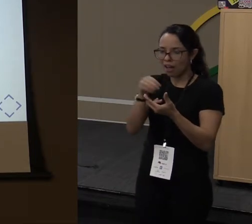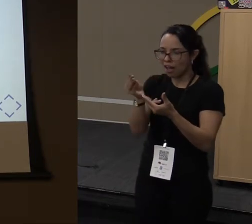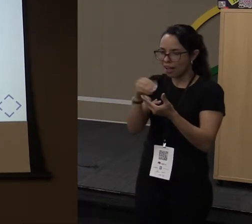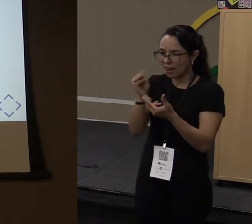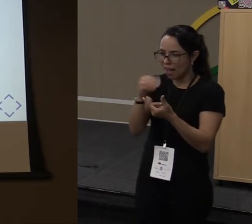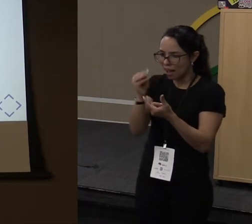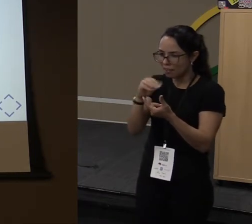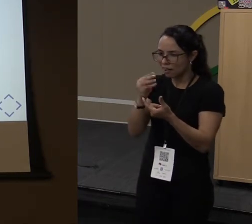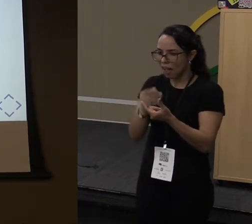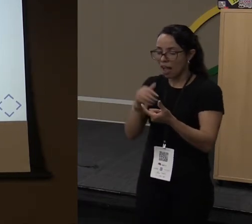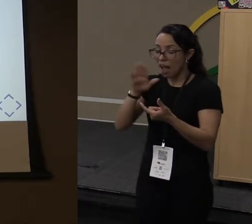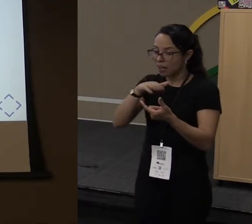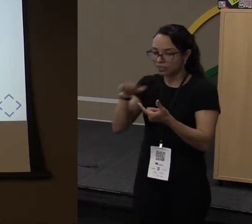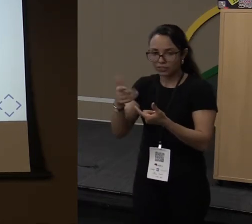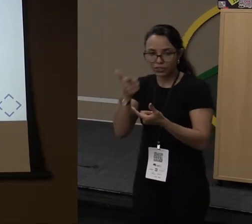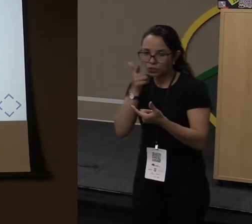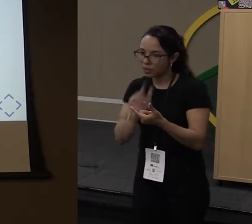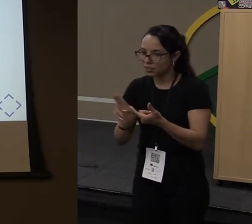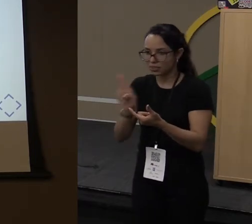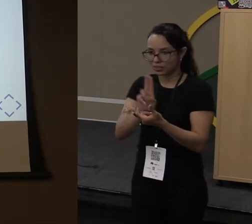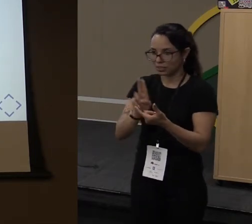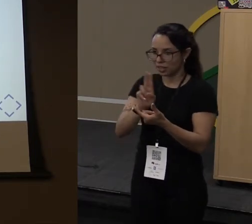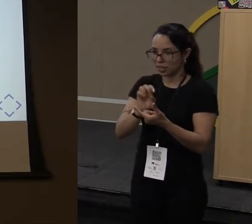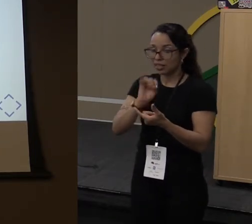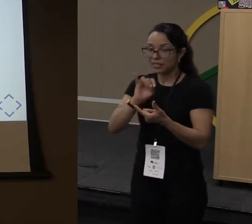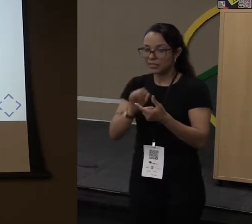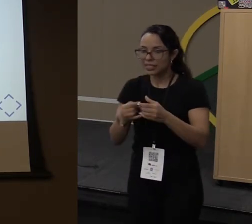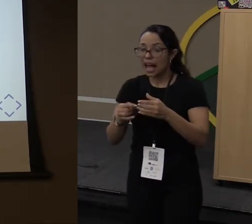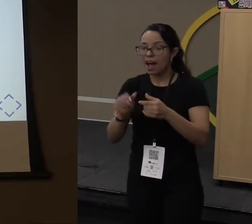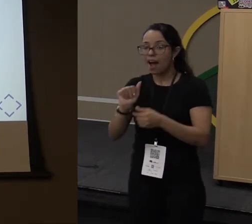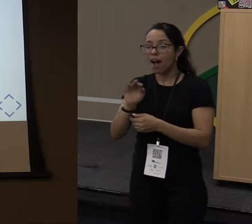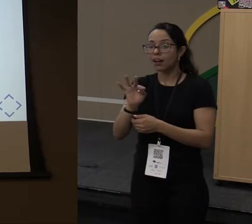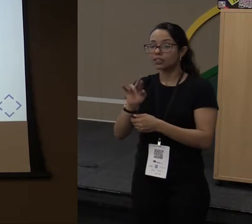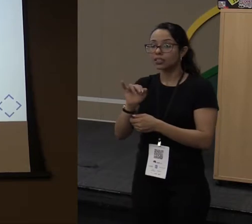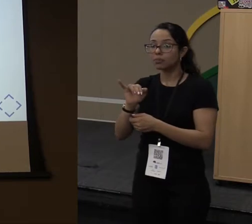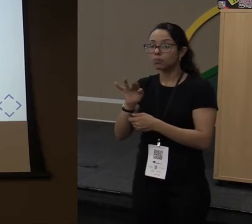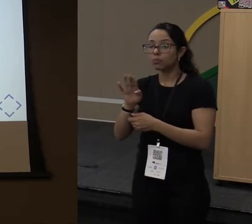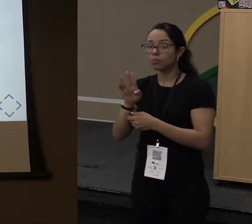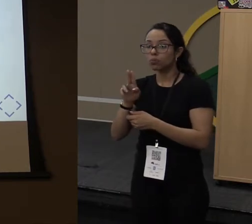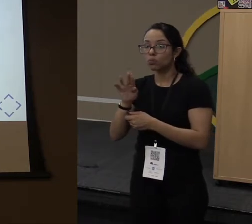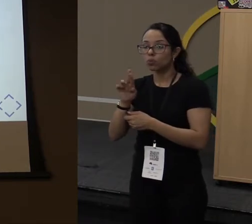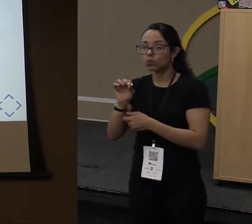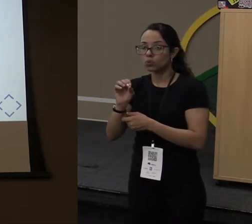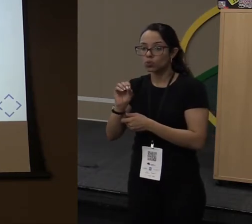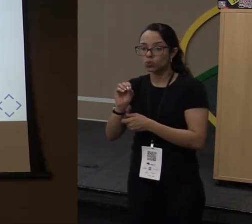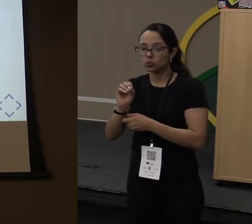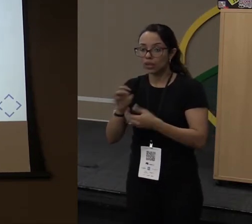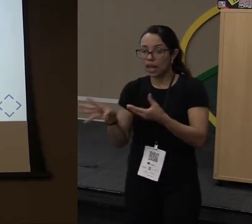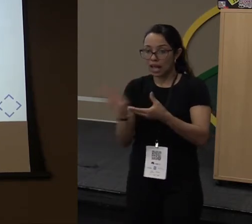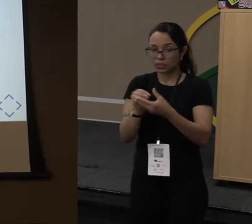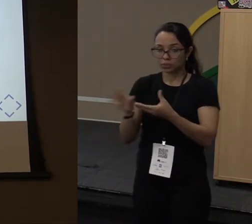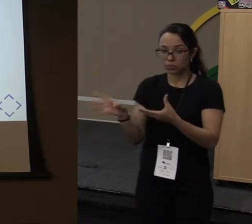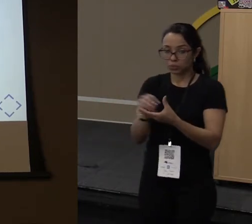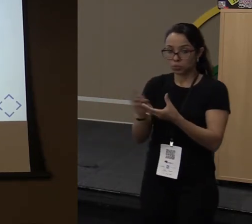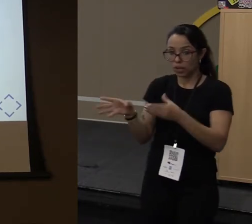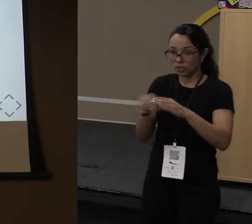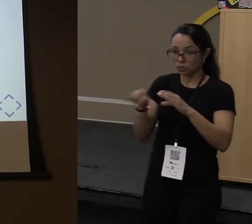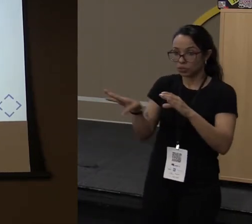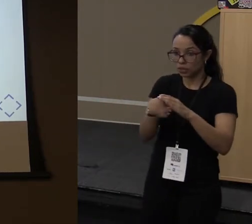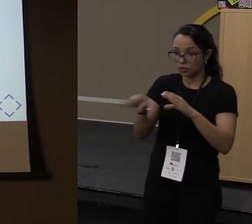variável de um atributo de uma classe que está fora do contexto da inner class, ela teria que ser imutável. teria que estar dizendo que ela é fano.